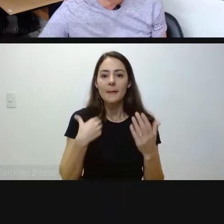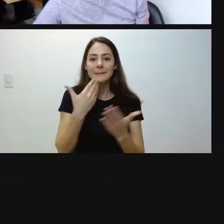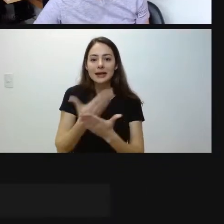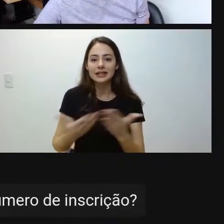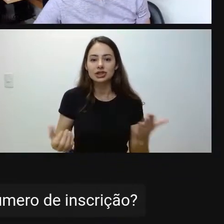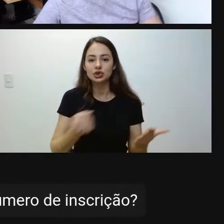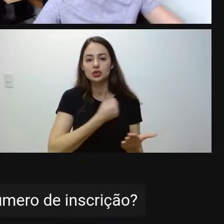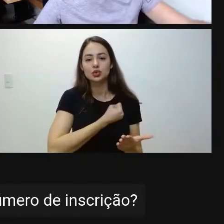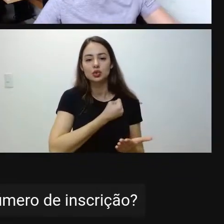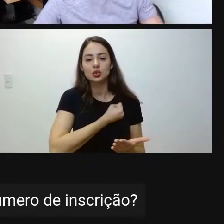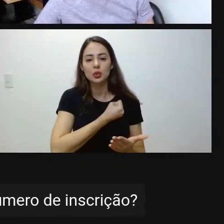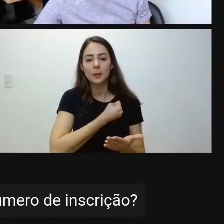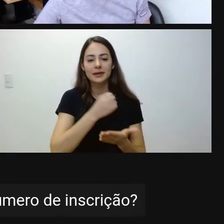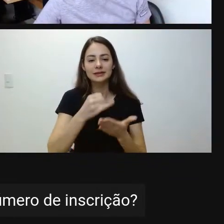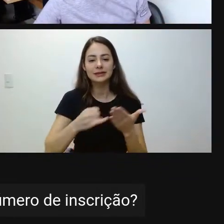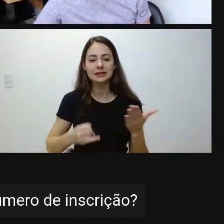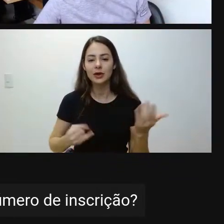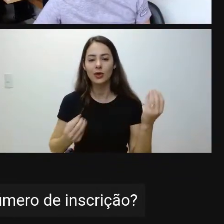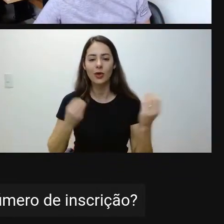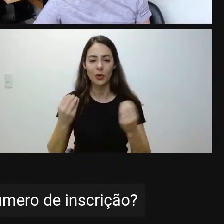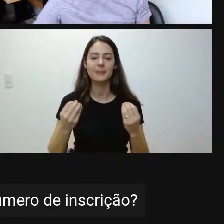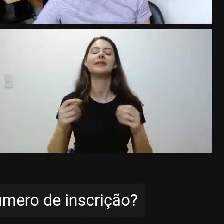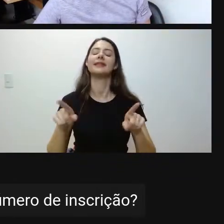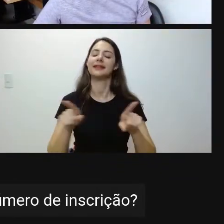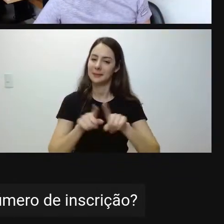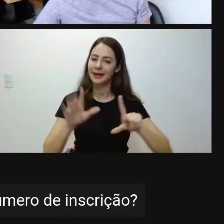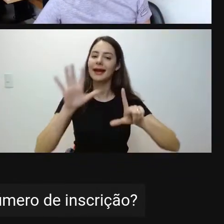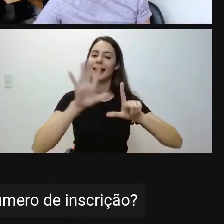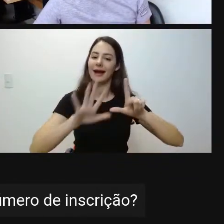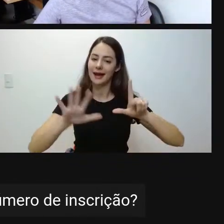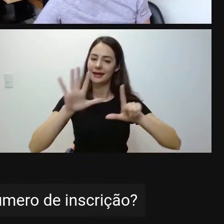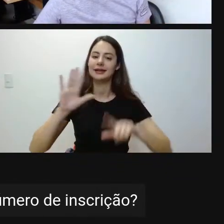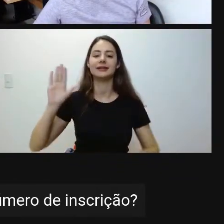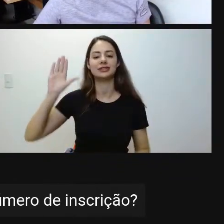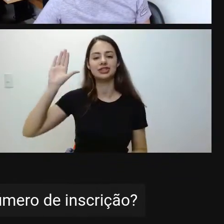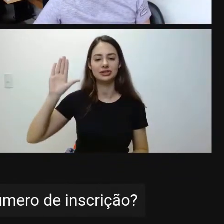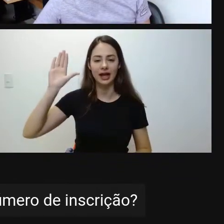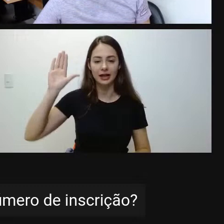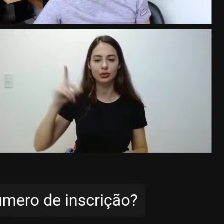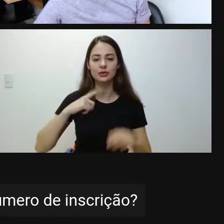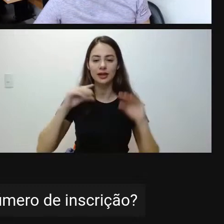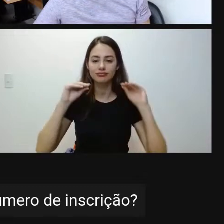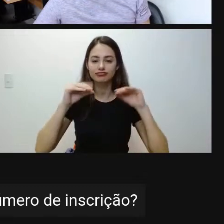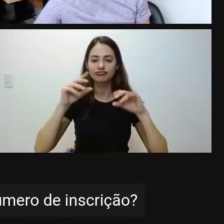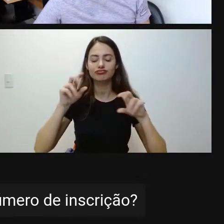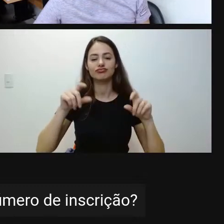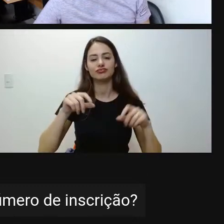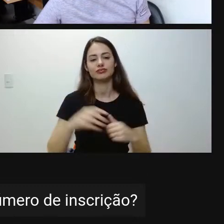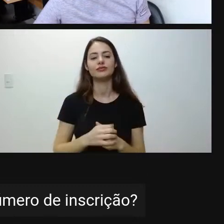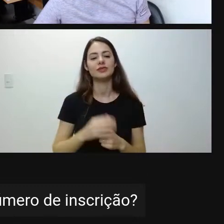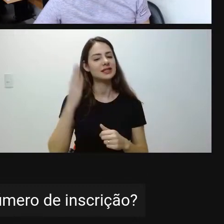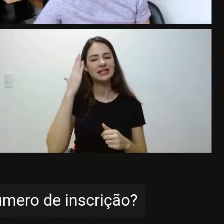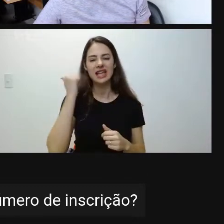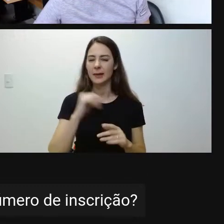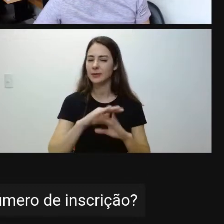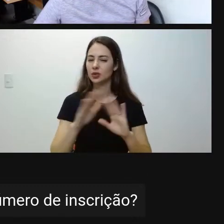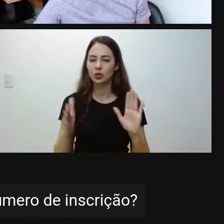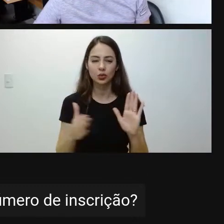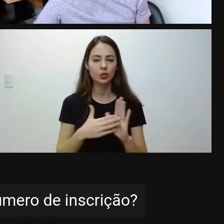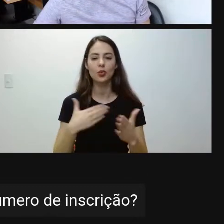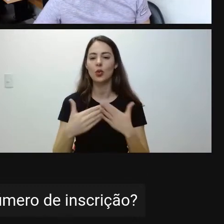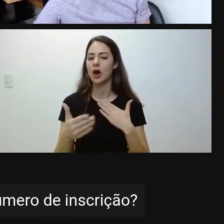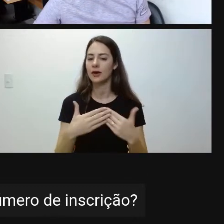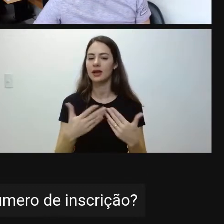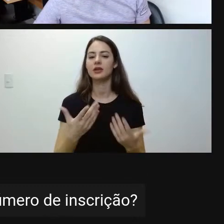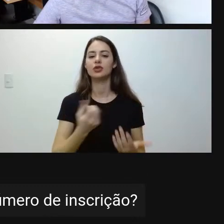inscrição? Ele pode... Na área do candidato, ele consegue saber a qualquer momento qual é o número